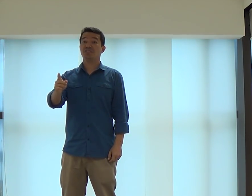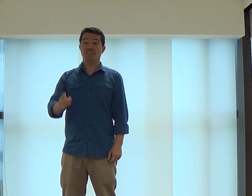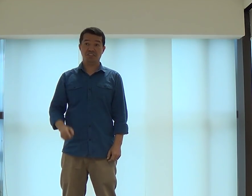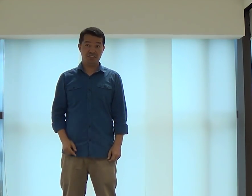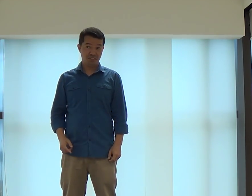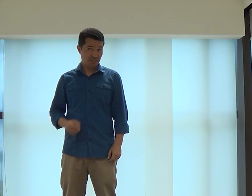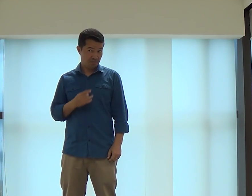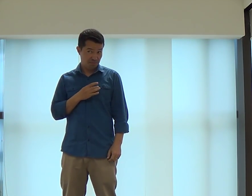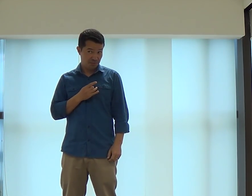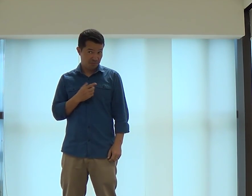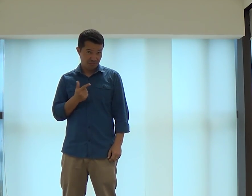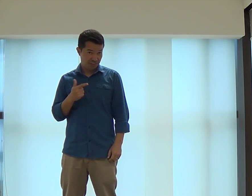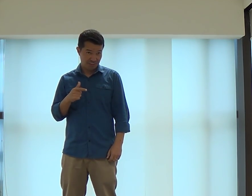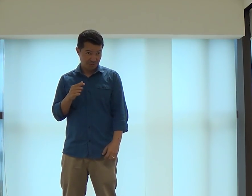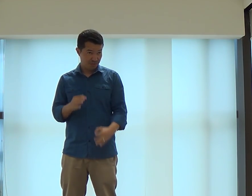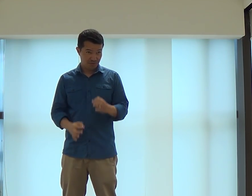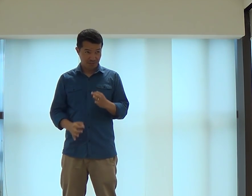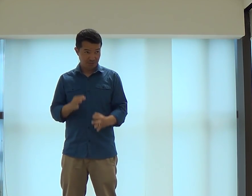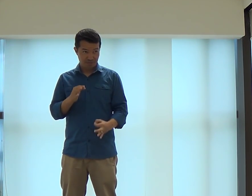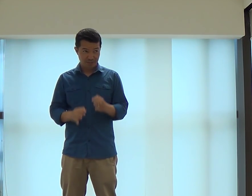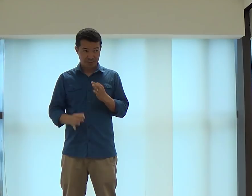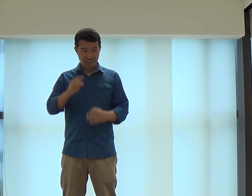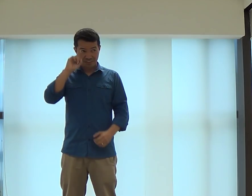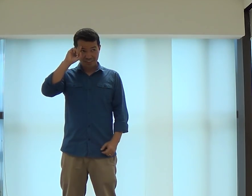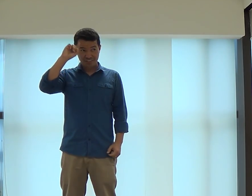E você? Você não tem medo, não? Do julgamento?